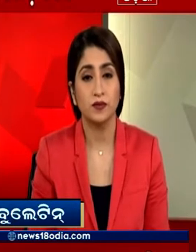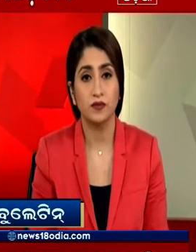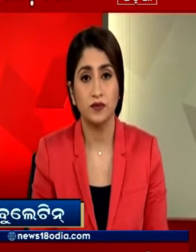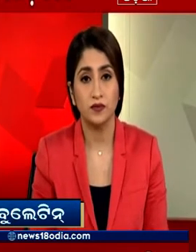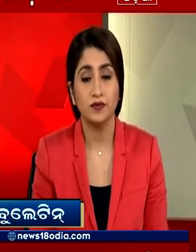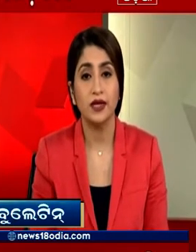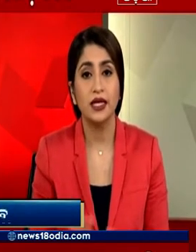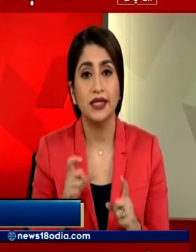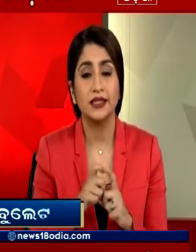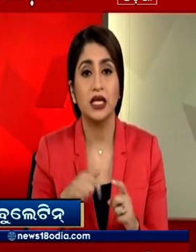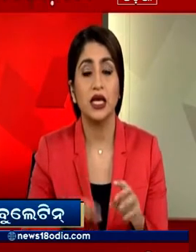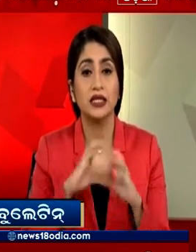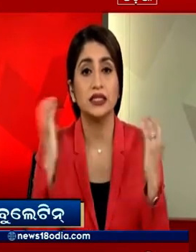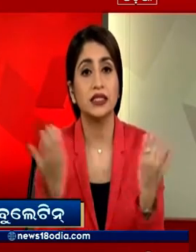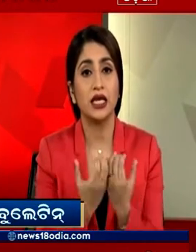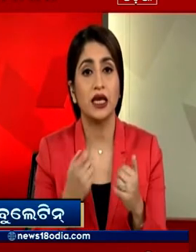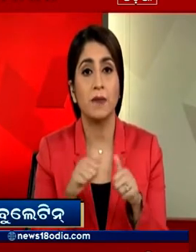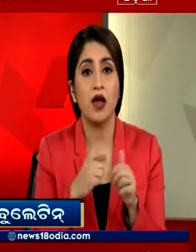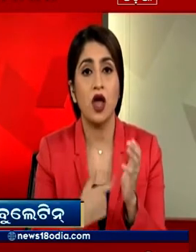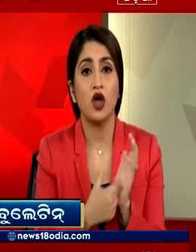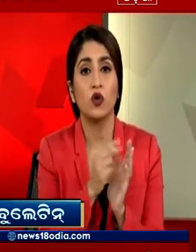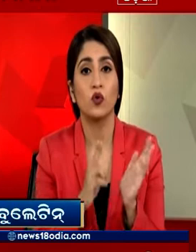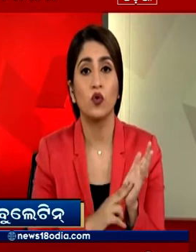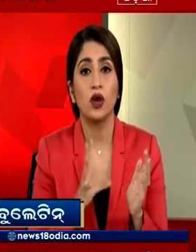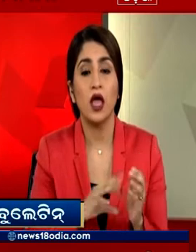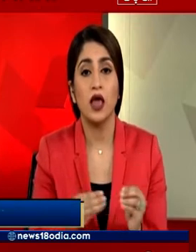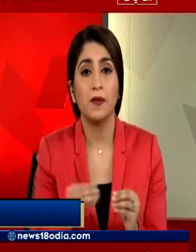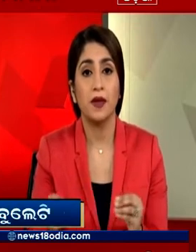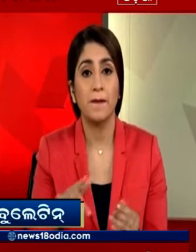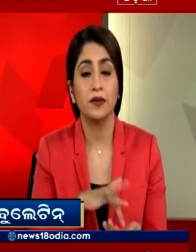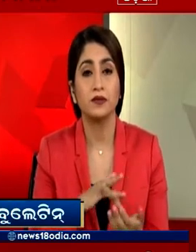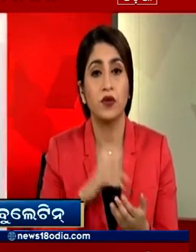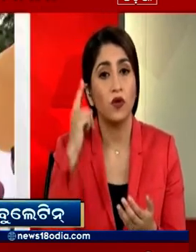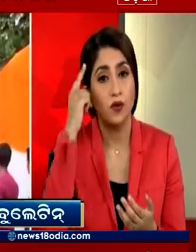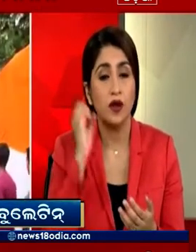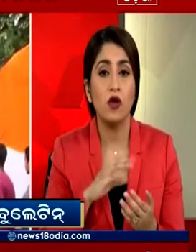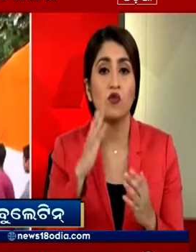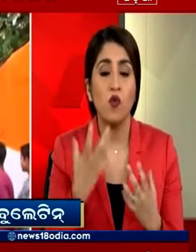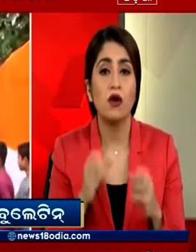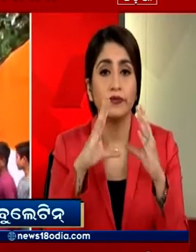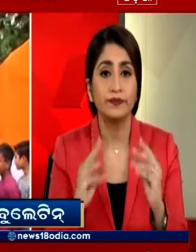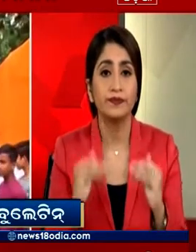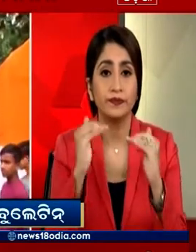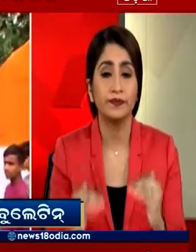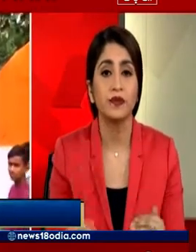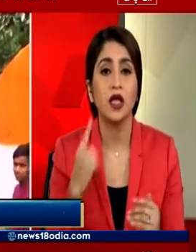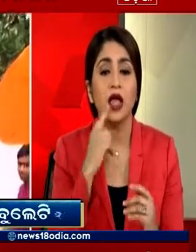दिल्ली के अरुण जेटली स्टेडियम और इसके पास की जगों में प्रदूशन को कम करने के लिए नगर निगम के